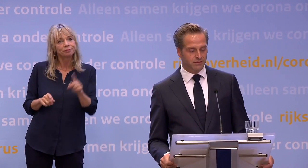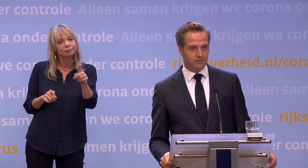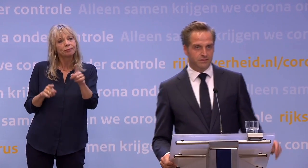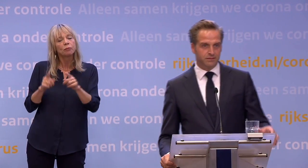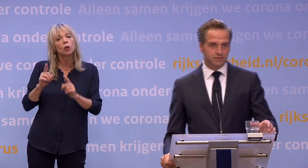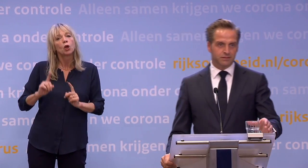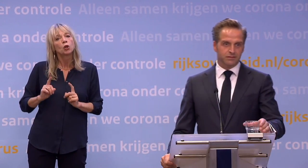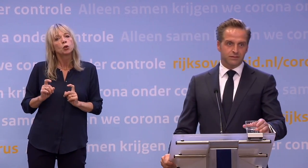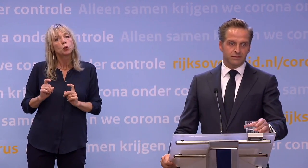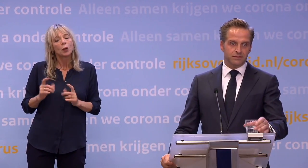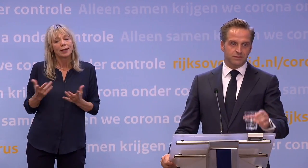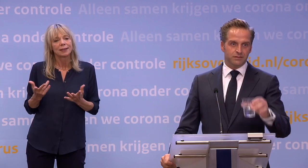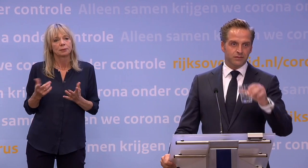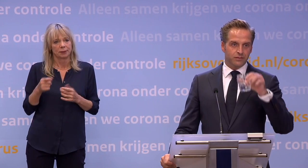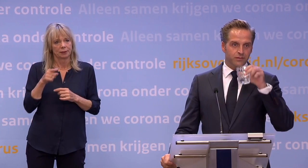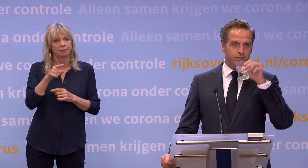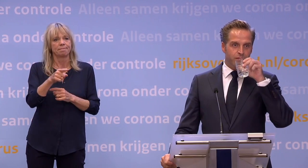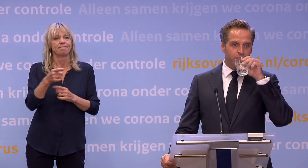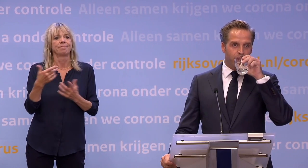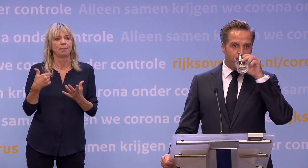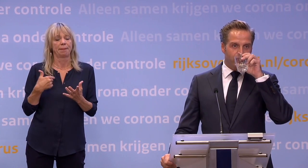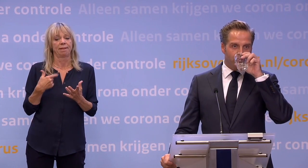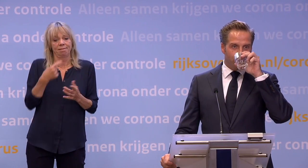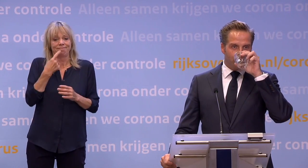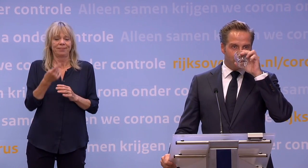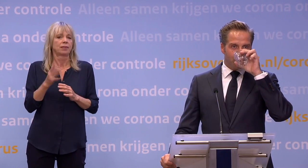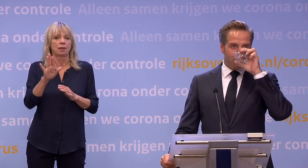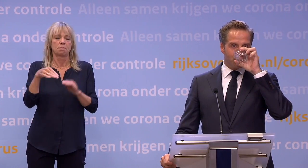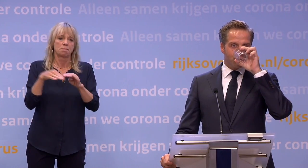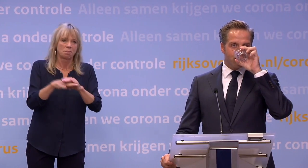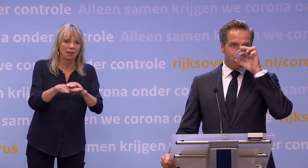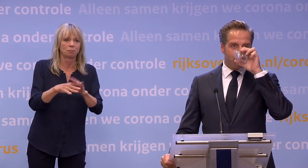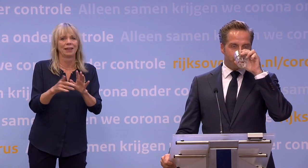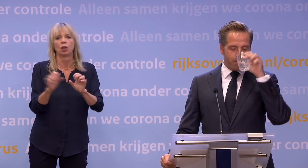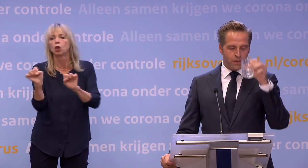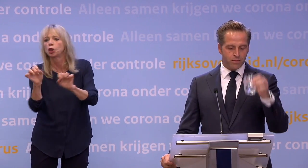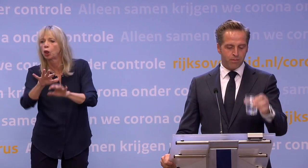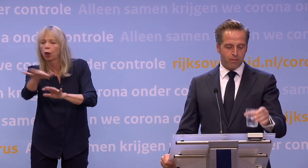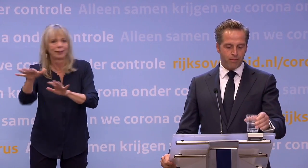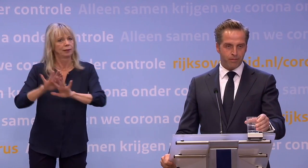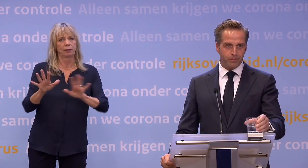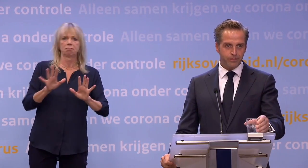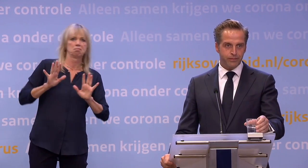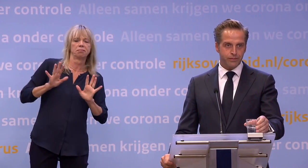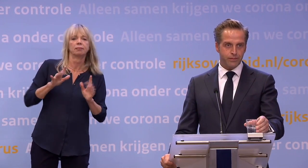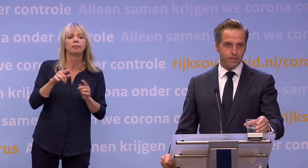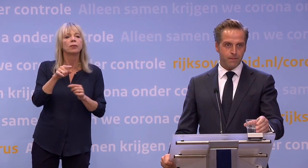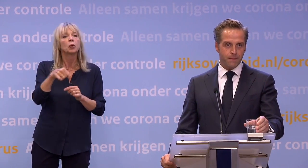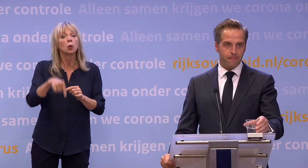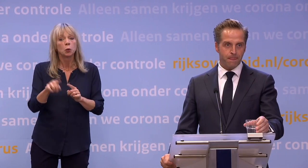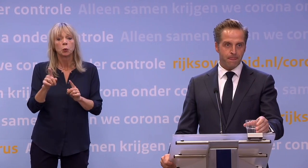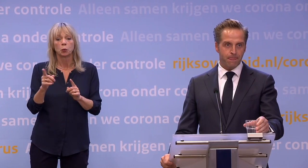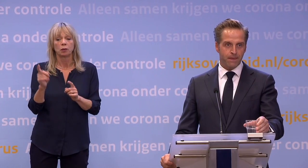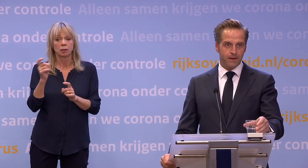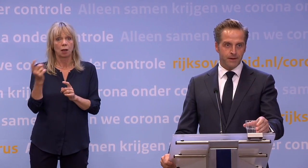veranderd... ...van blijf binnen naar voor mij drukte, het mantra de afgelopen tijd. Nou ja, straks komen er een heleboel toeristen. Is er iets als te veel